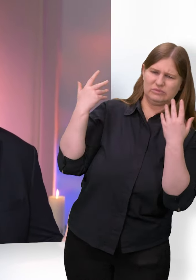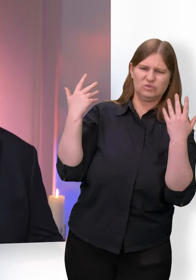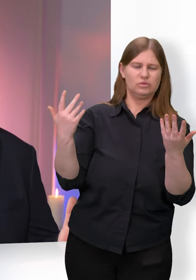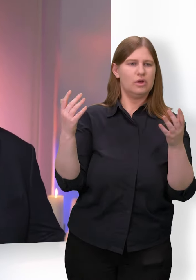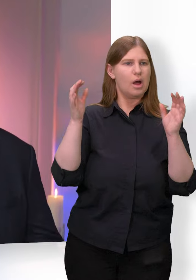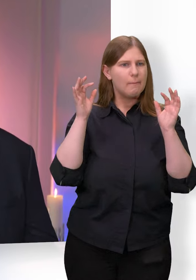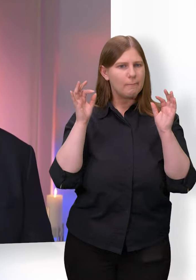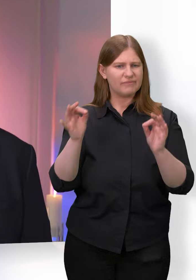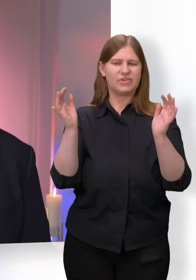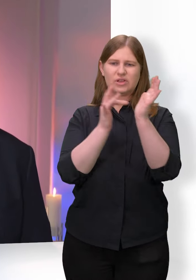Auferstanden.